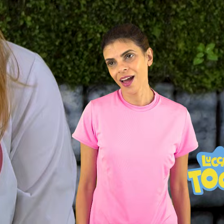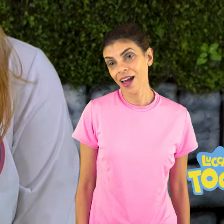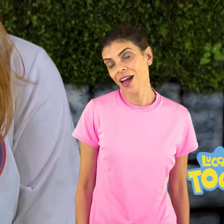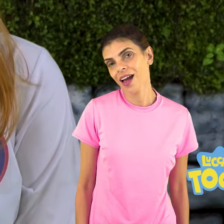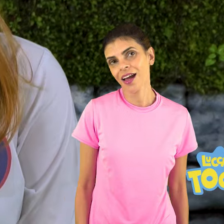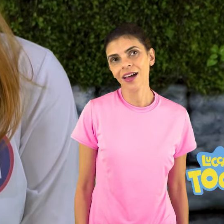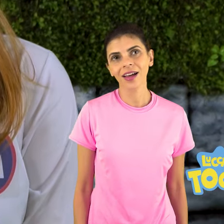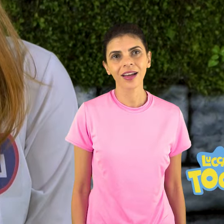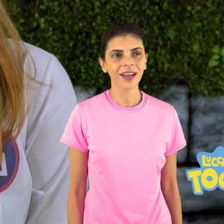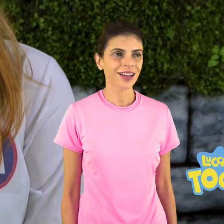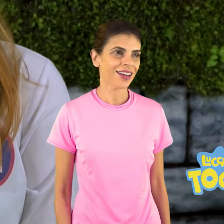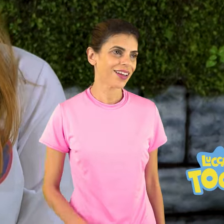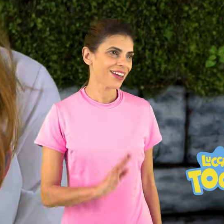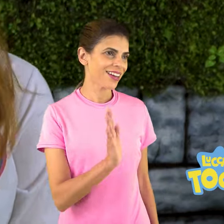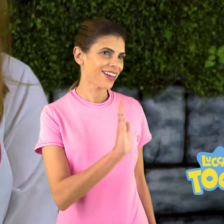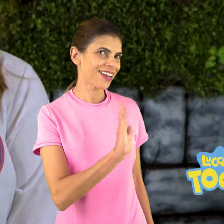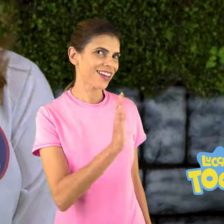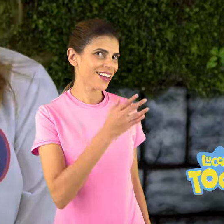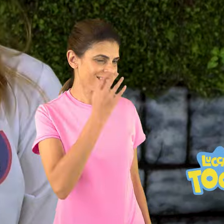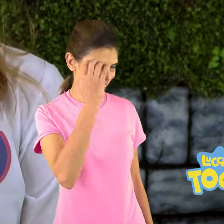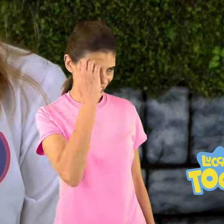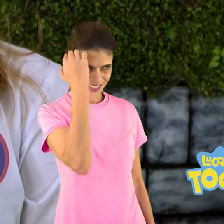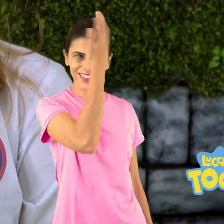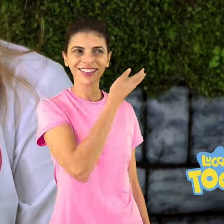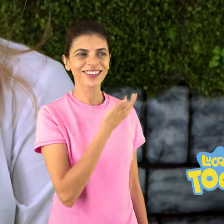Oi, Rick. Eu sou a Ana.